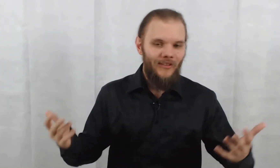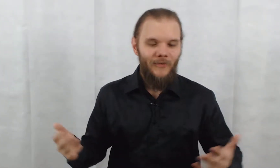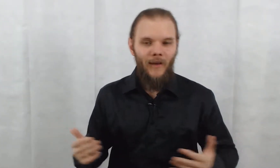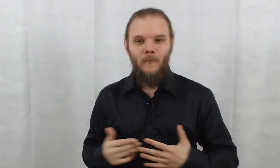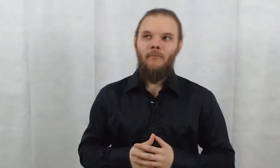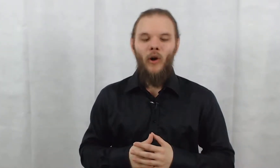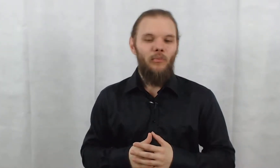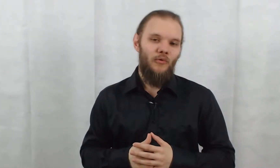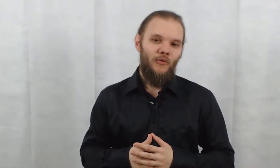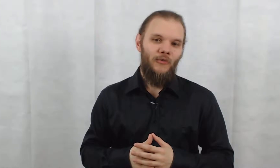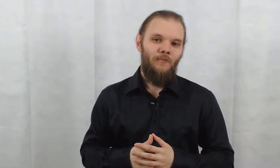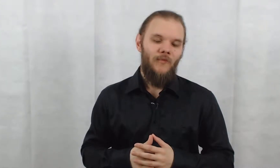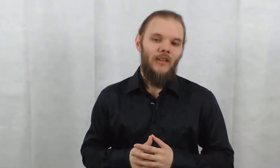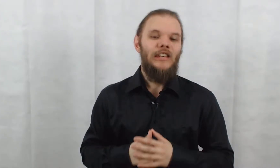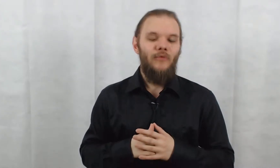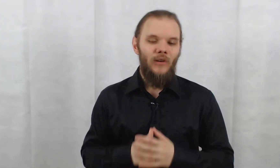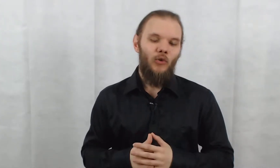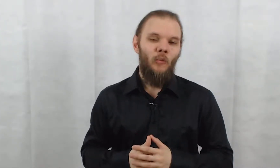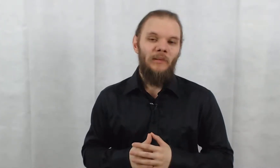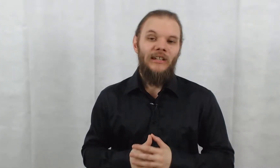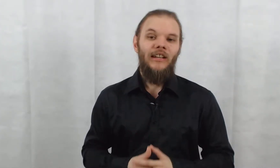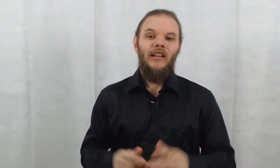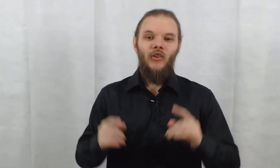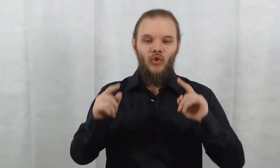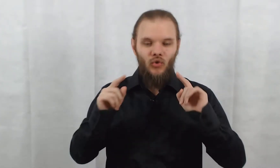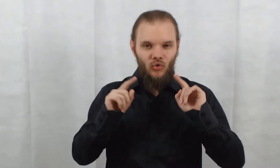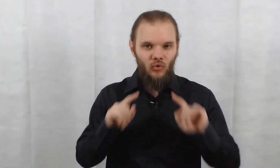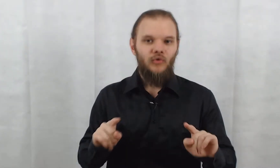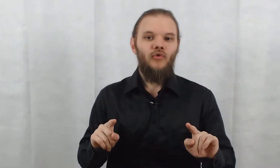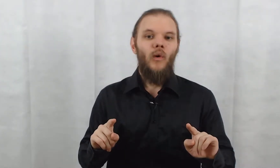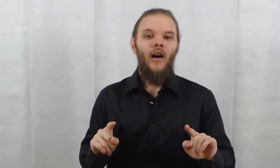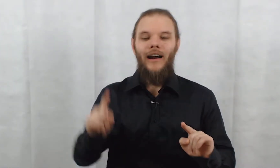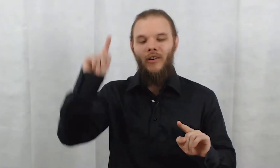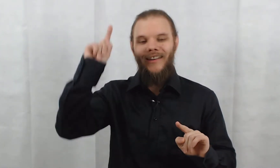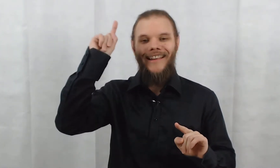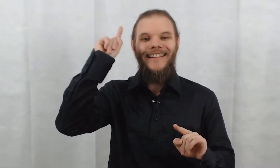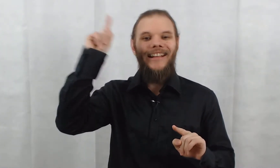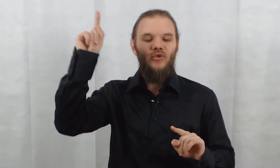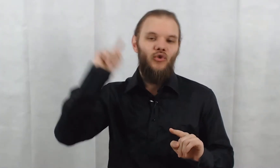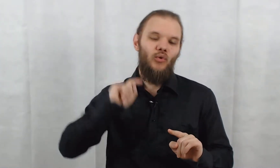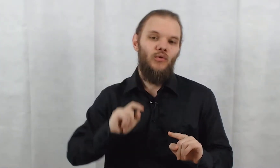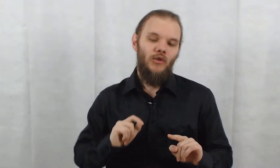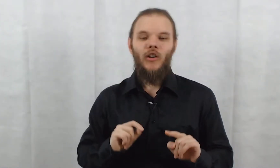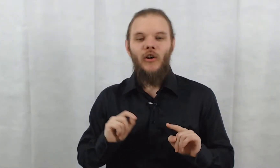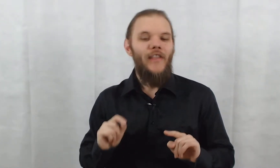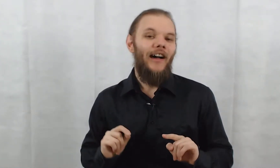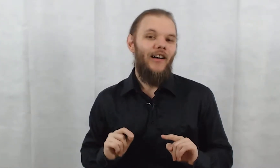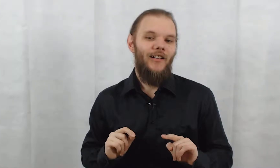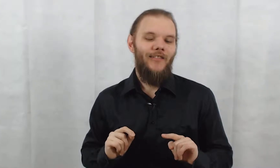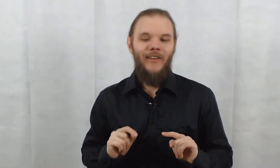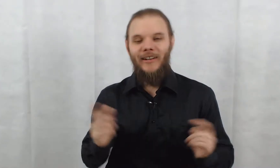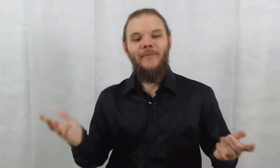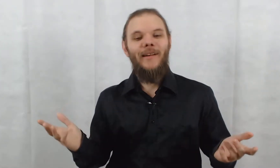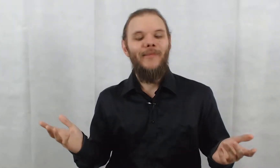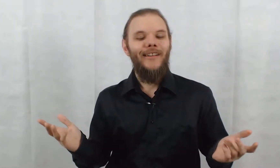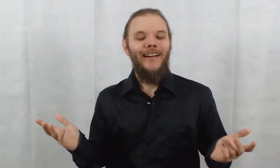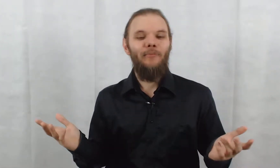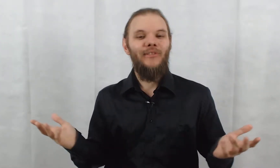femme. Mais en plus, il veut la tromper sous son toit alors qu'elle est à l'étage au-dessus. Connard. Enfin, quand même. Un peu de